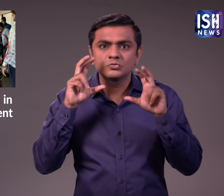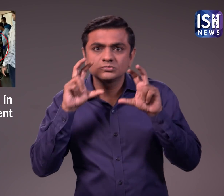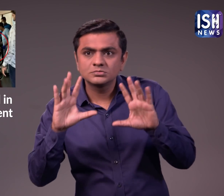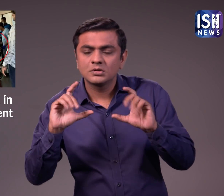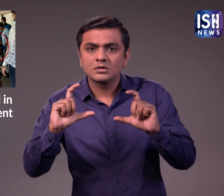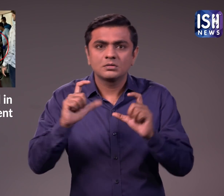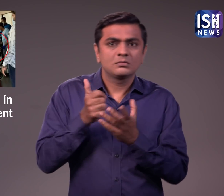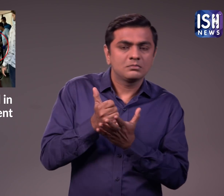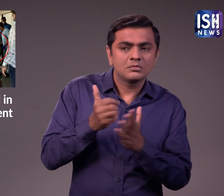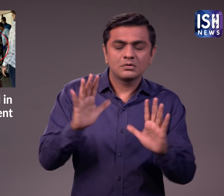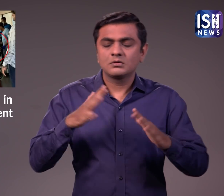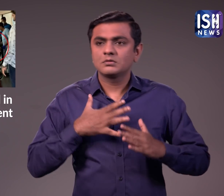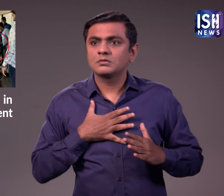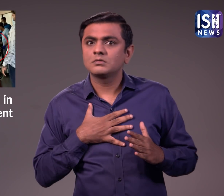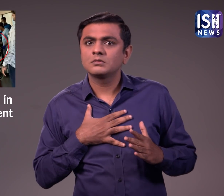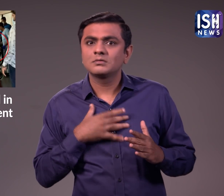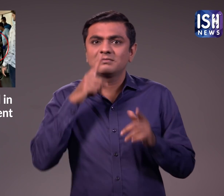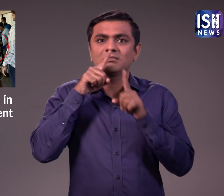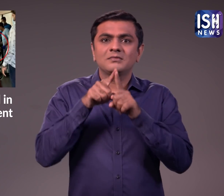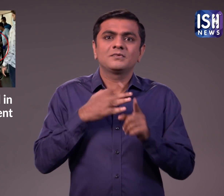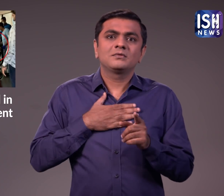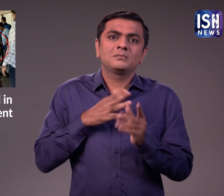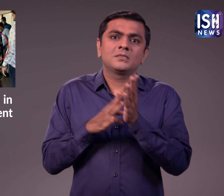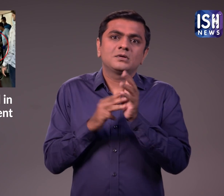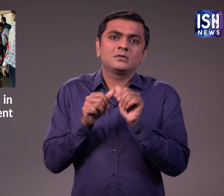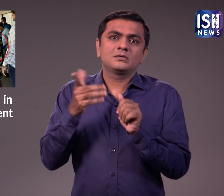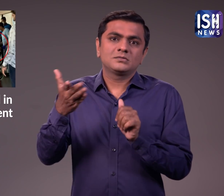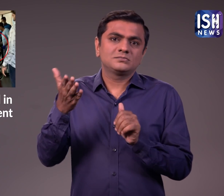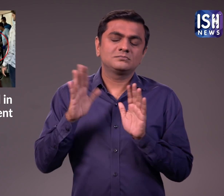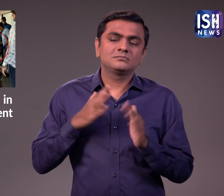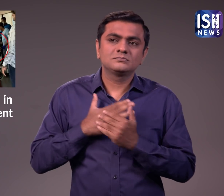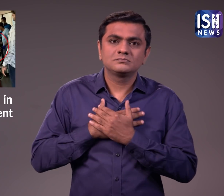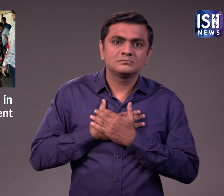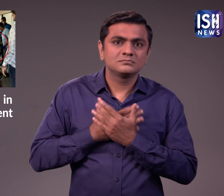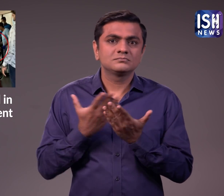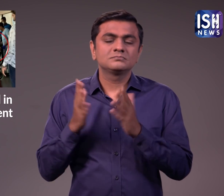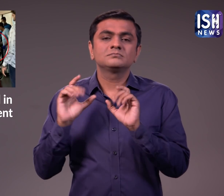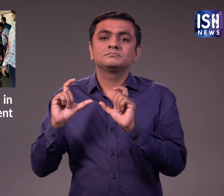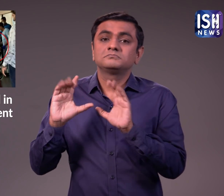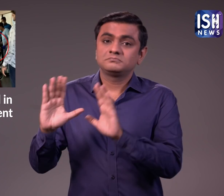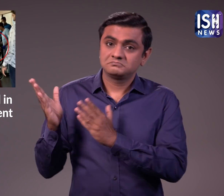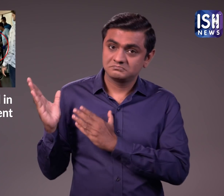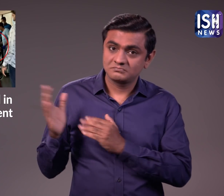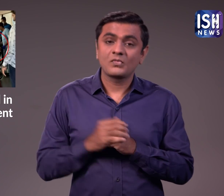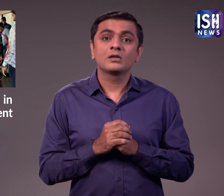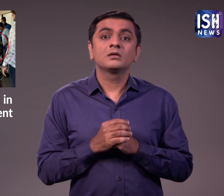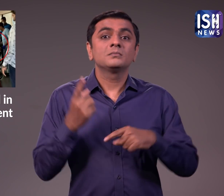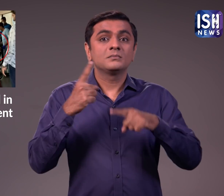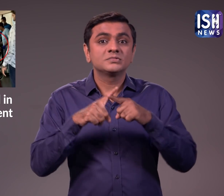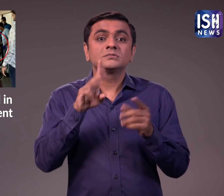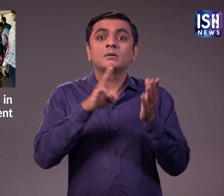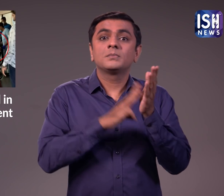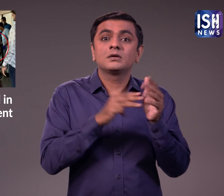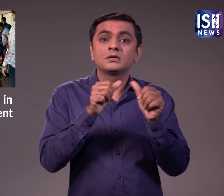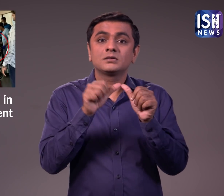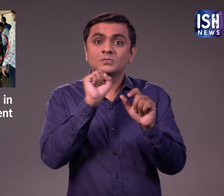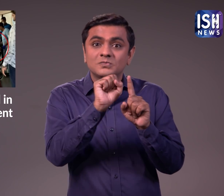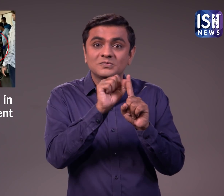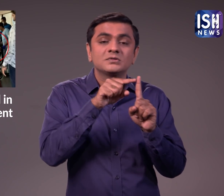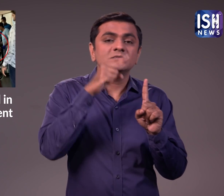पहुंचे। मलाइका